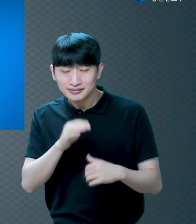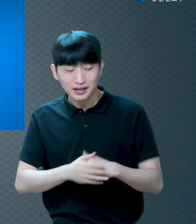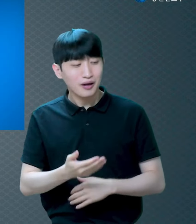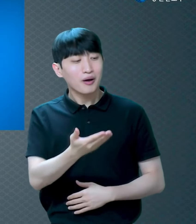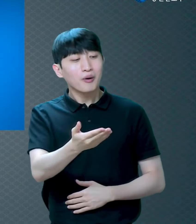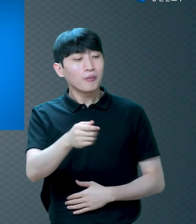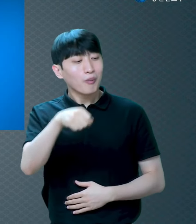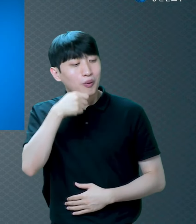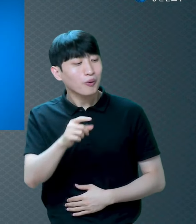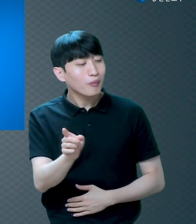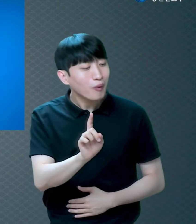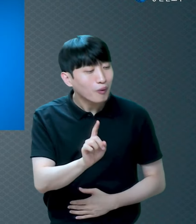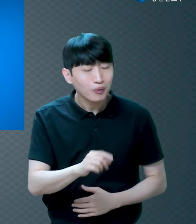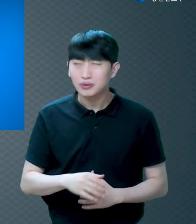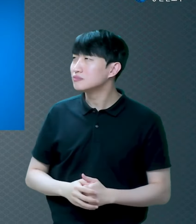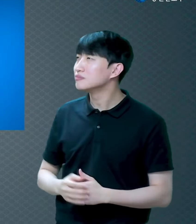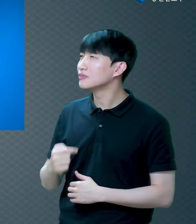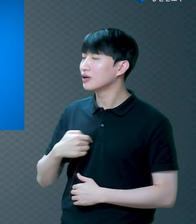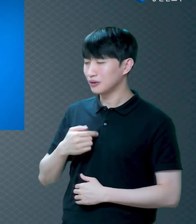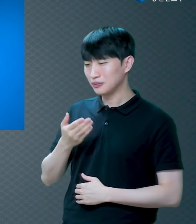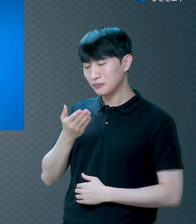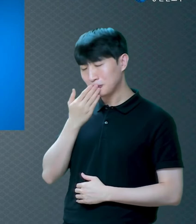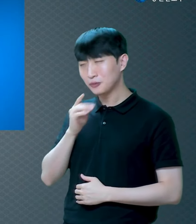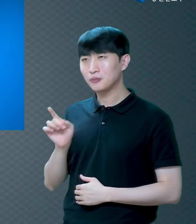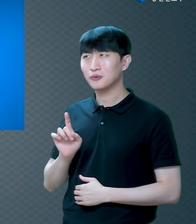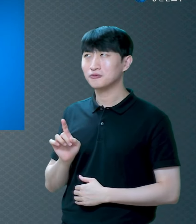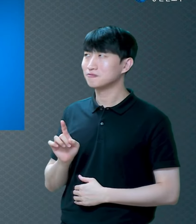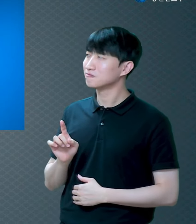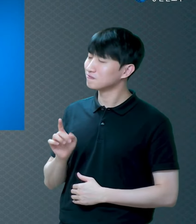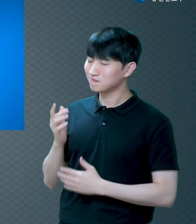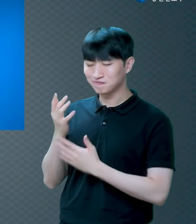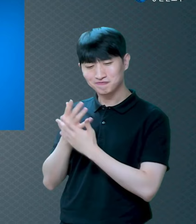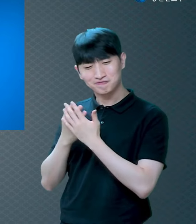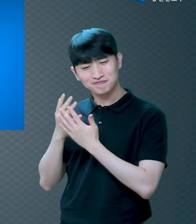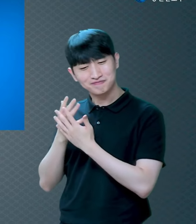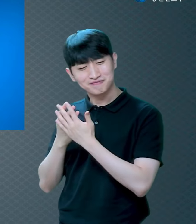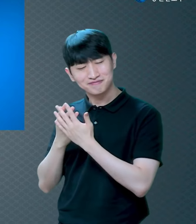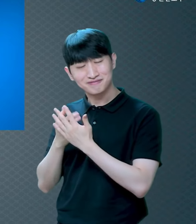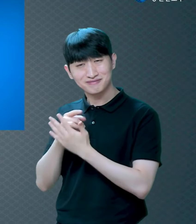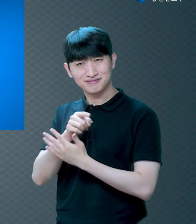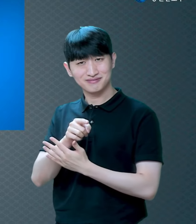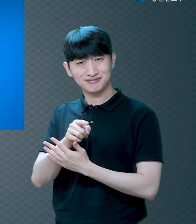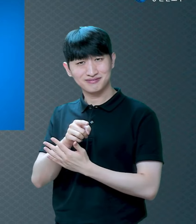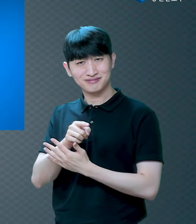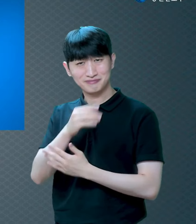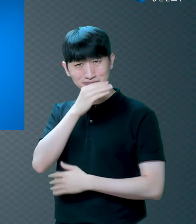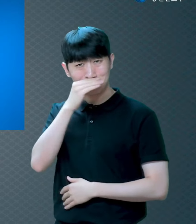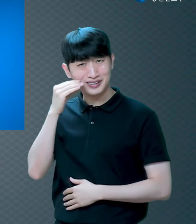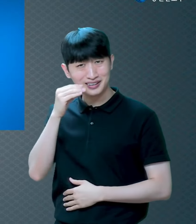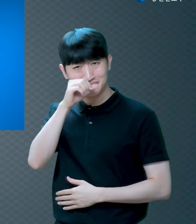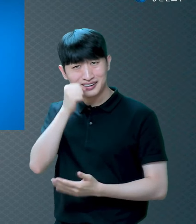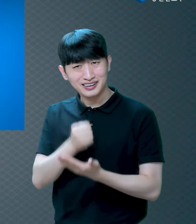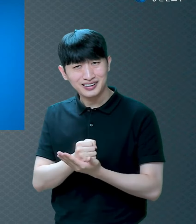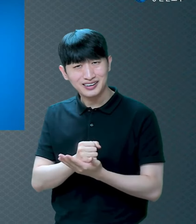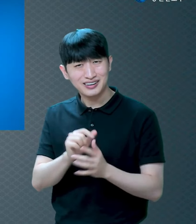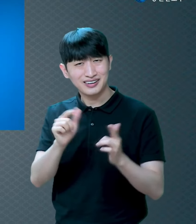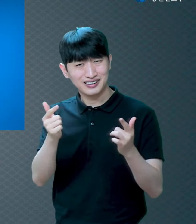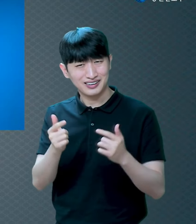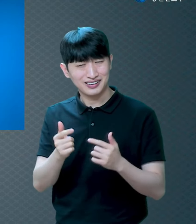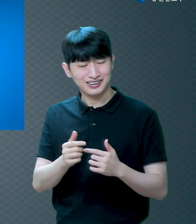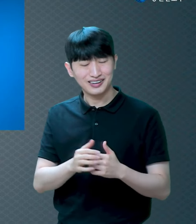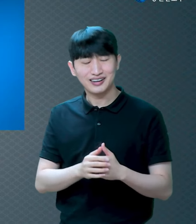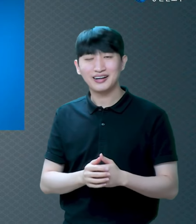드셨어요 글쎄요 말이 좀 이상하지 않아요 누가 저한테 묻는다면